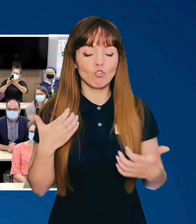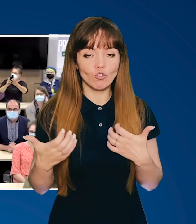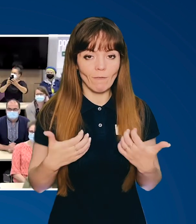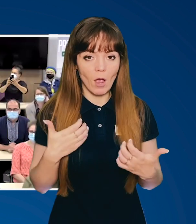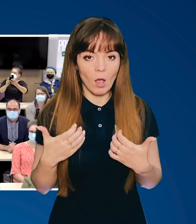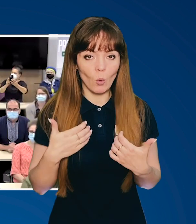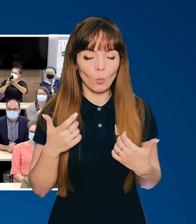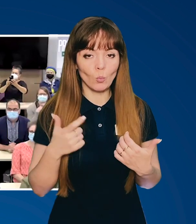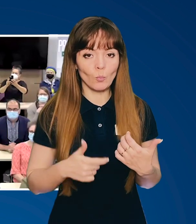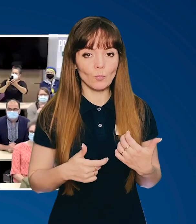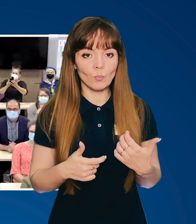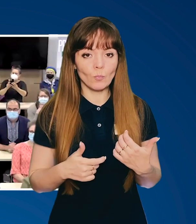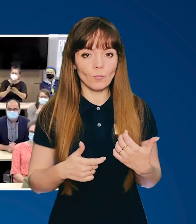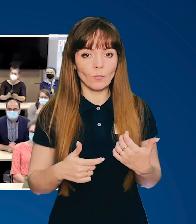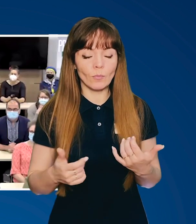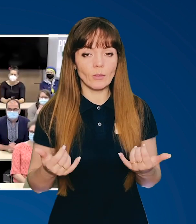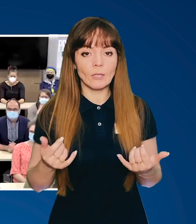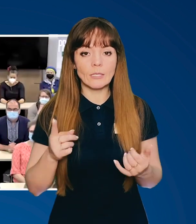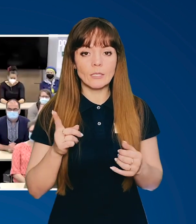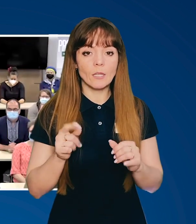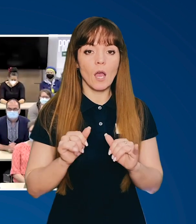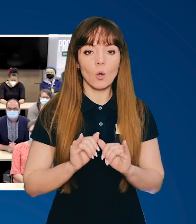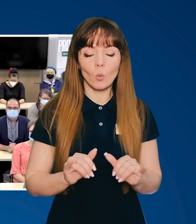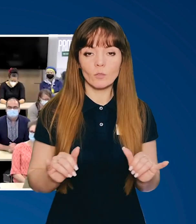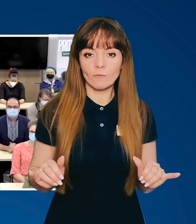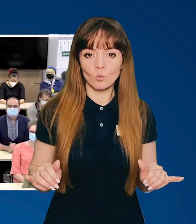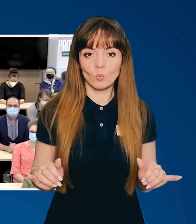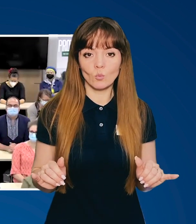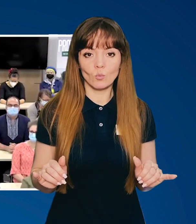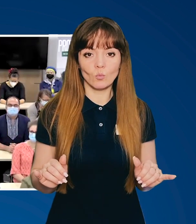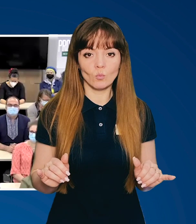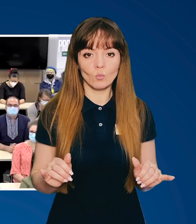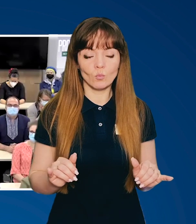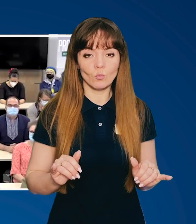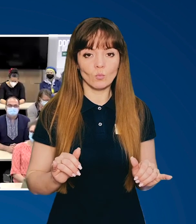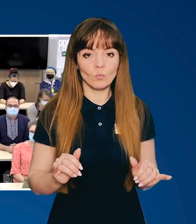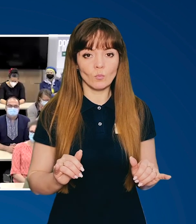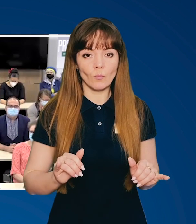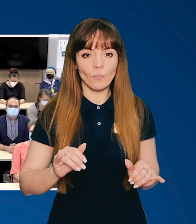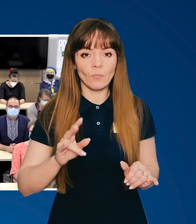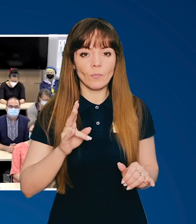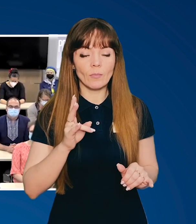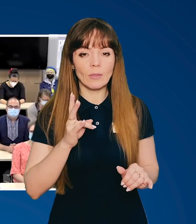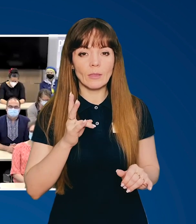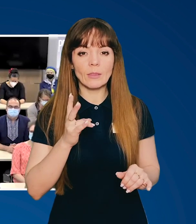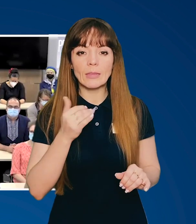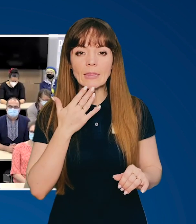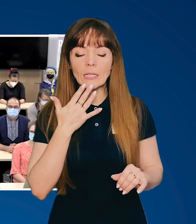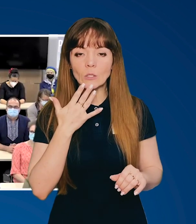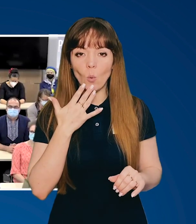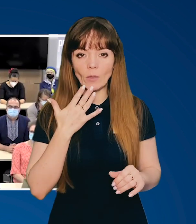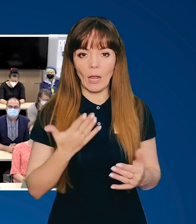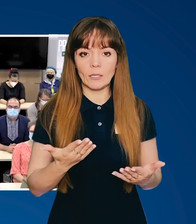переживаю за розвитку націоналізму і